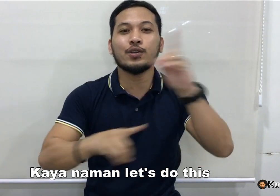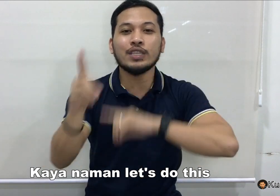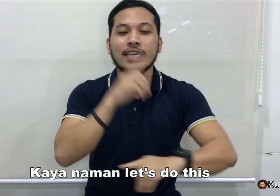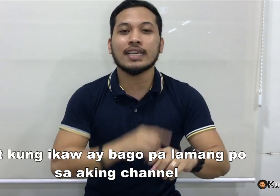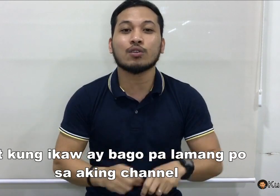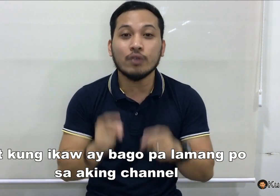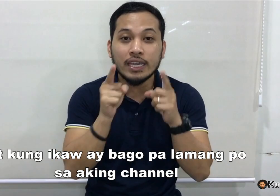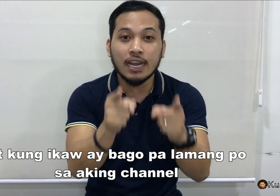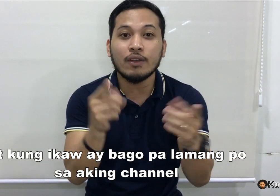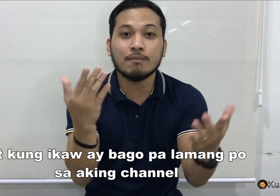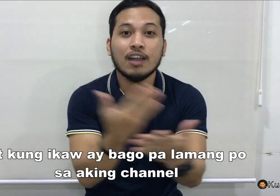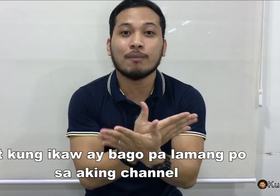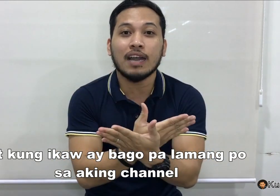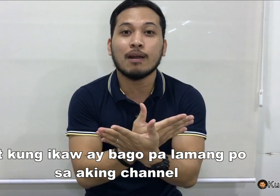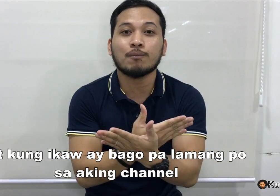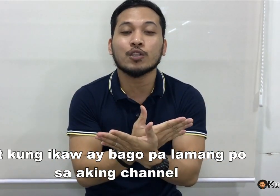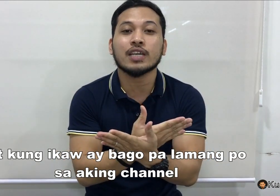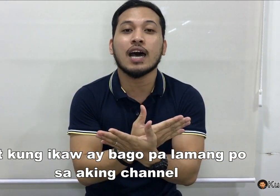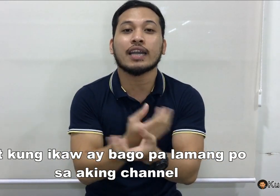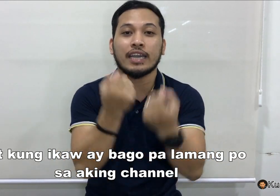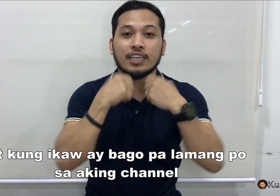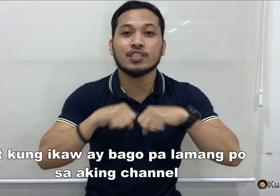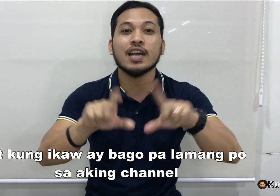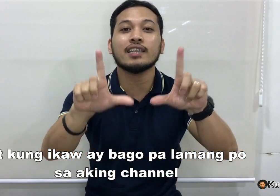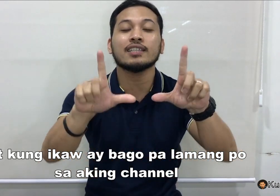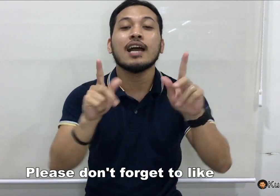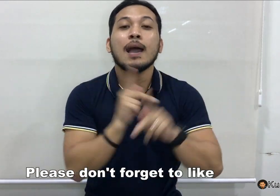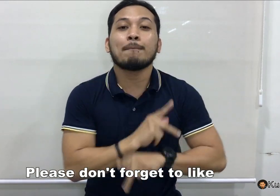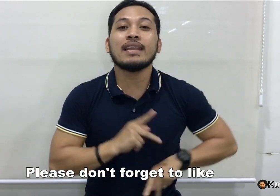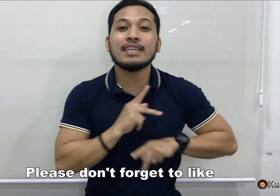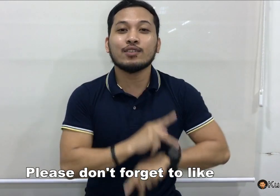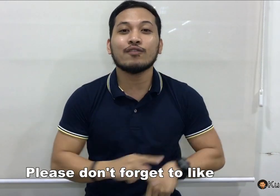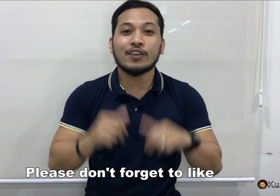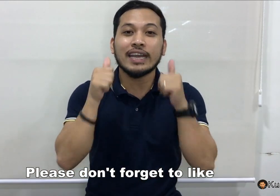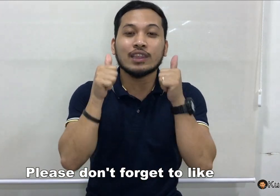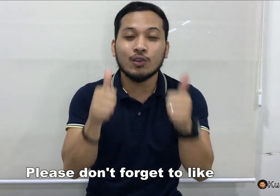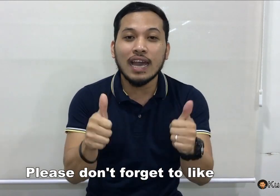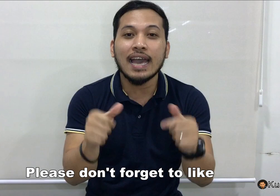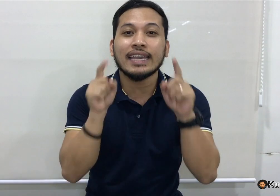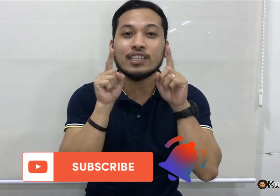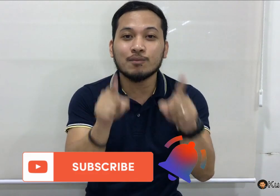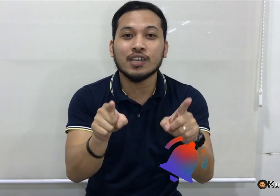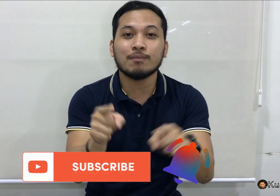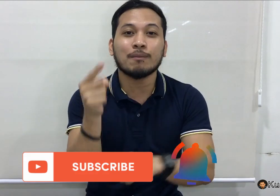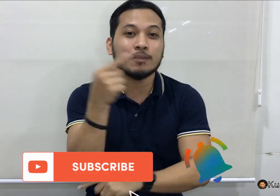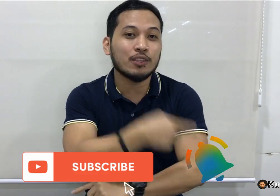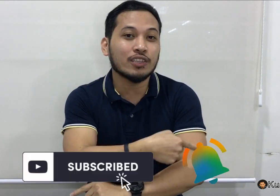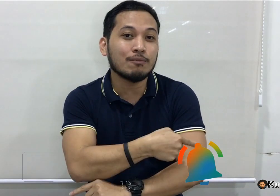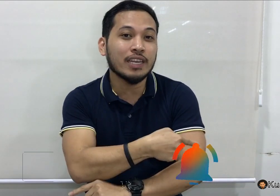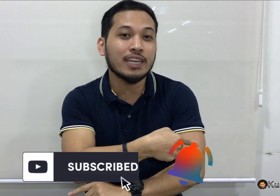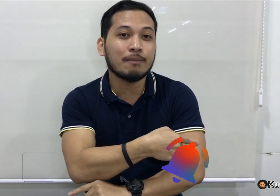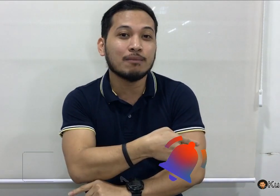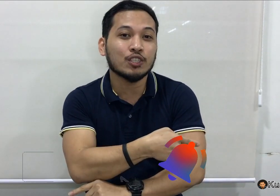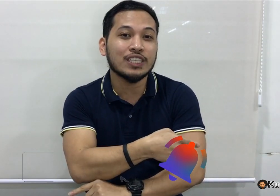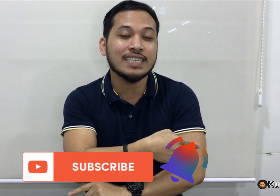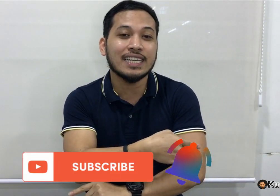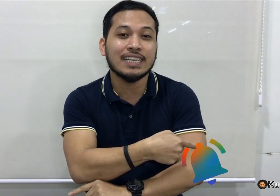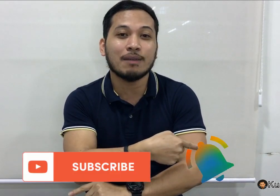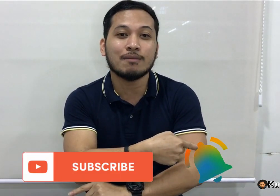do this! At kung ikaw ay bago pa lamang po sa aking channel, please don't forget to like and subscribe. Tapos tindutin mo na rin ang bell button dyan sa gilid para